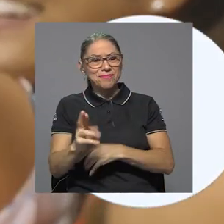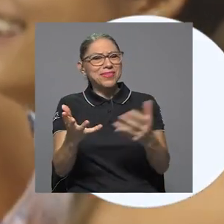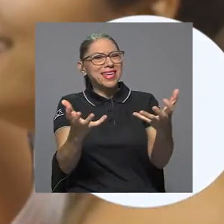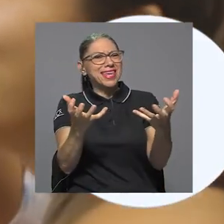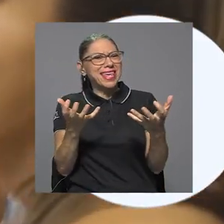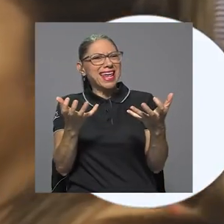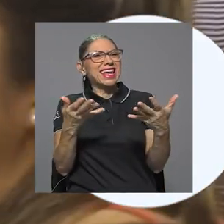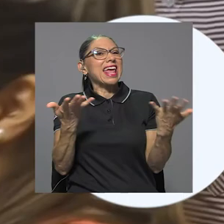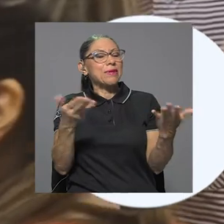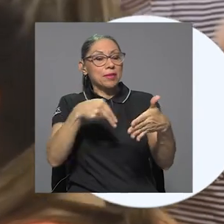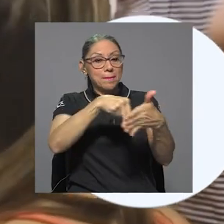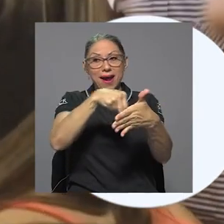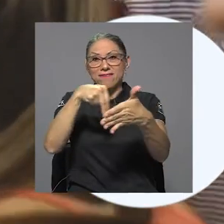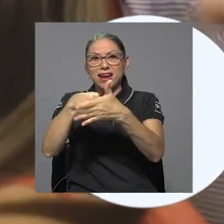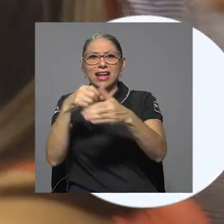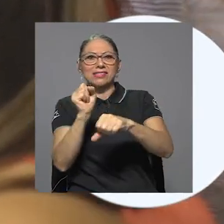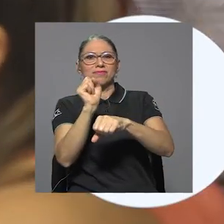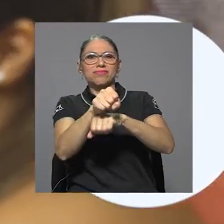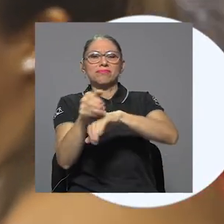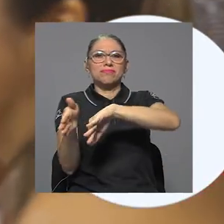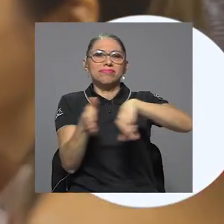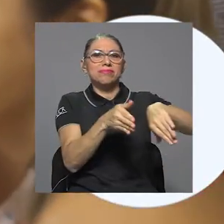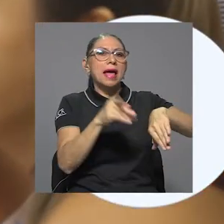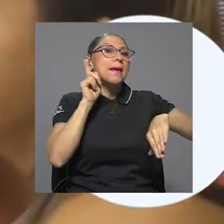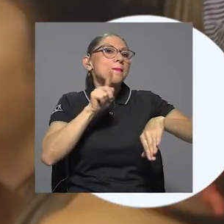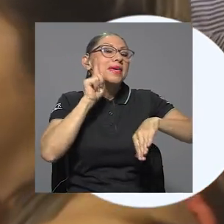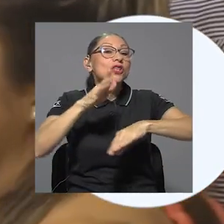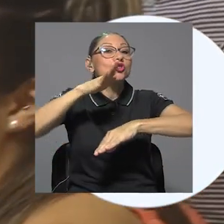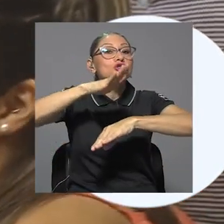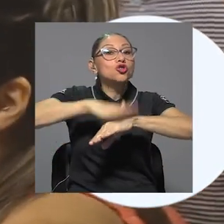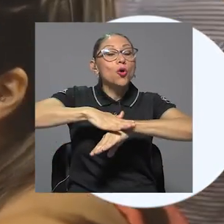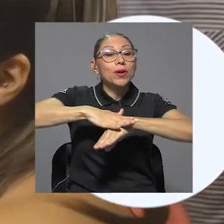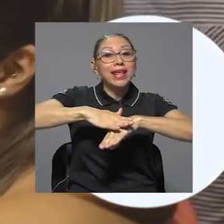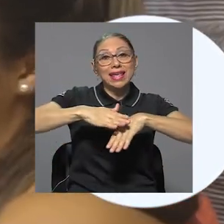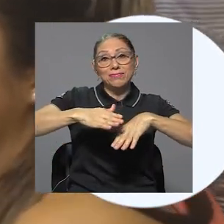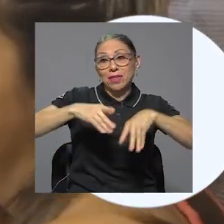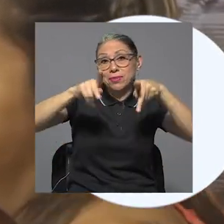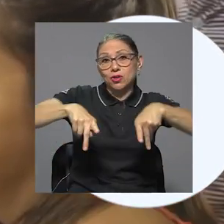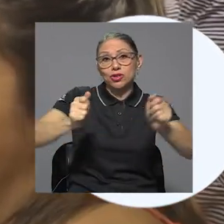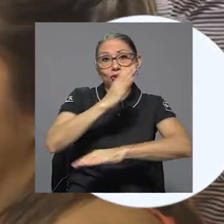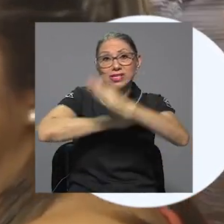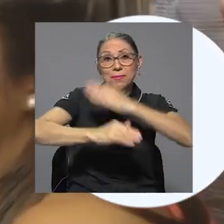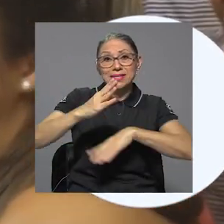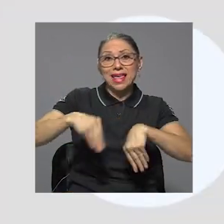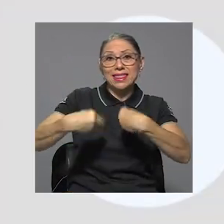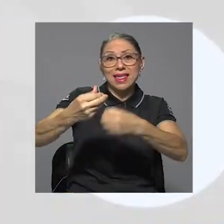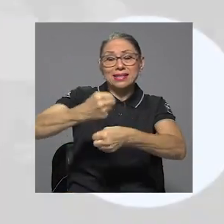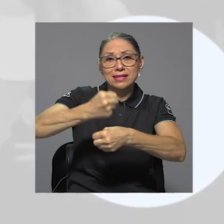Rica pretende derribar las barreras y mitos que giran en torno a la empleabilidad de personas con discapacidad.